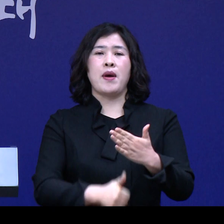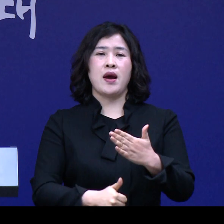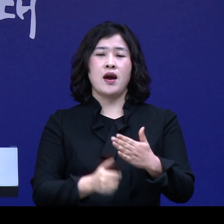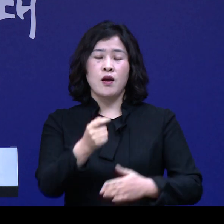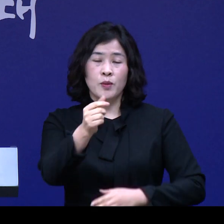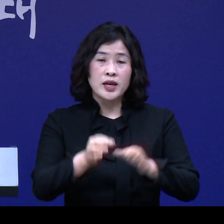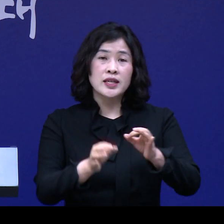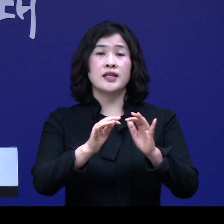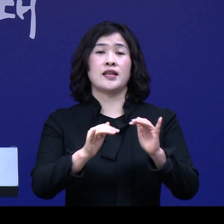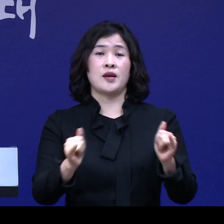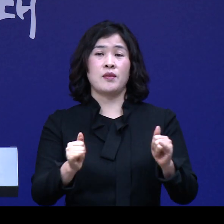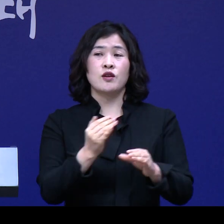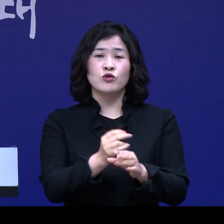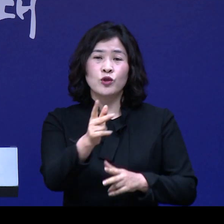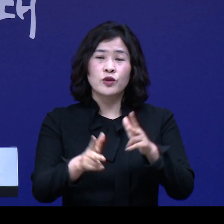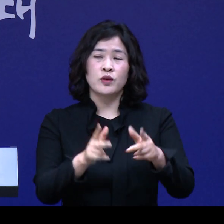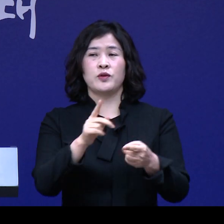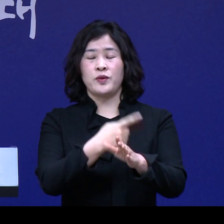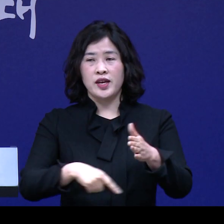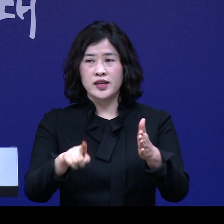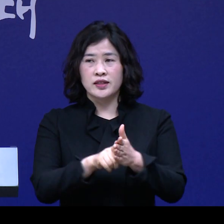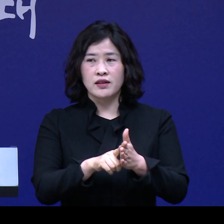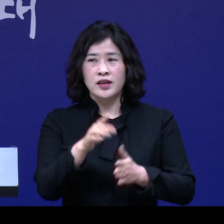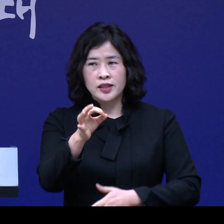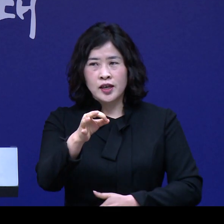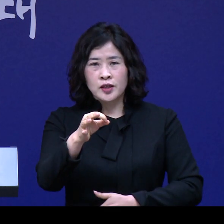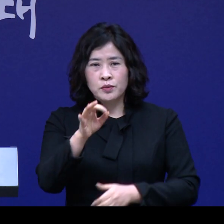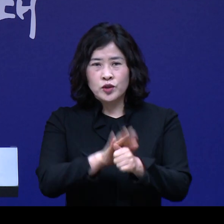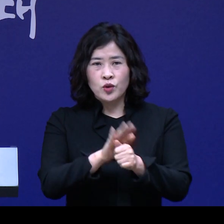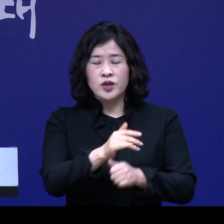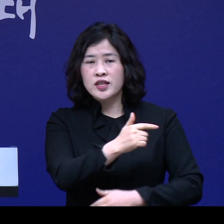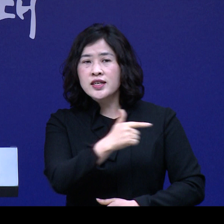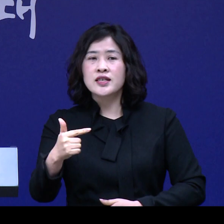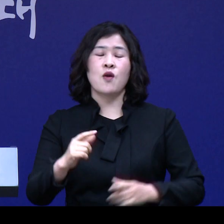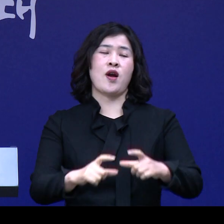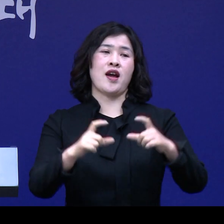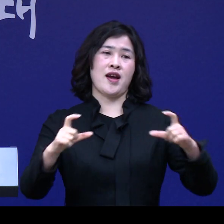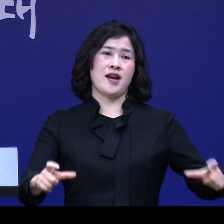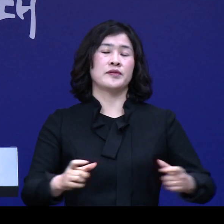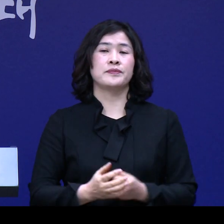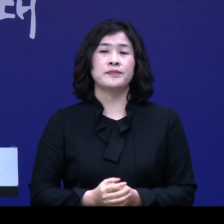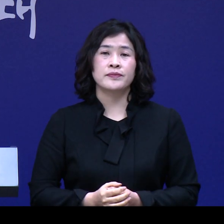소상공인과 중소기업을 위해서 자금 지원을 대폭 확대하겠습니다.